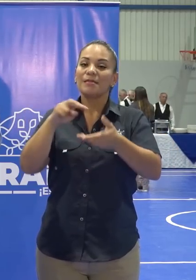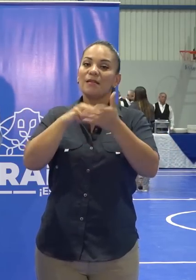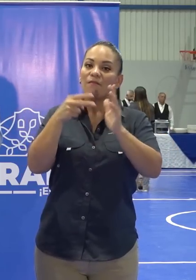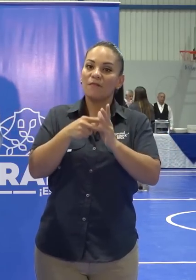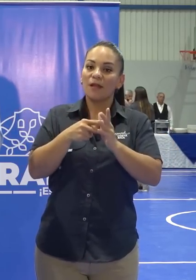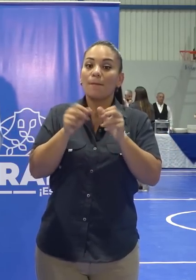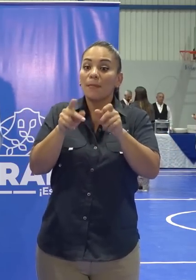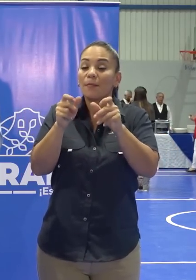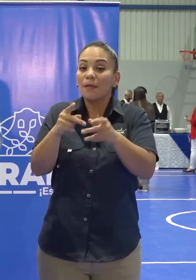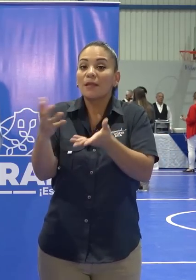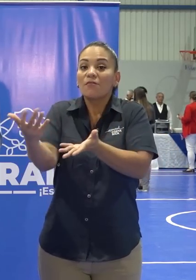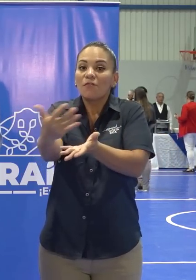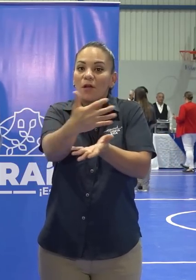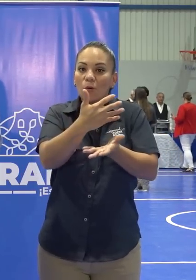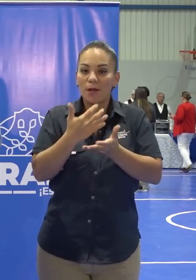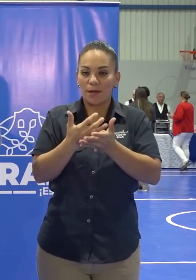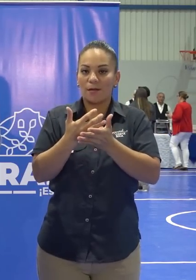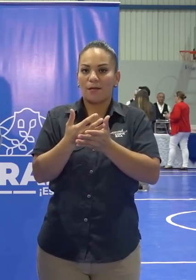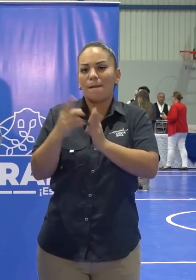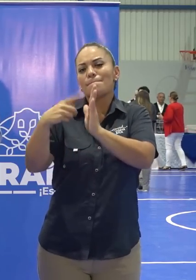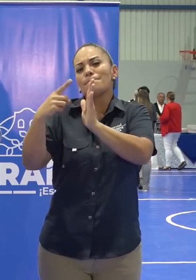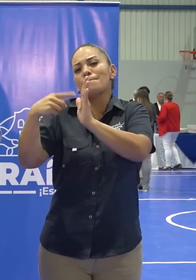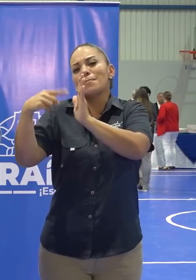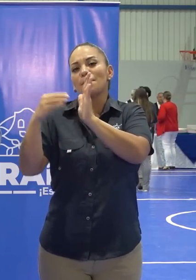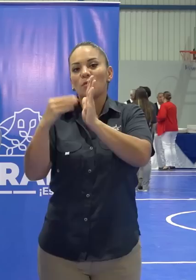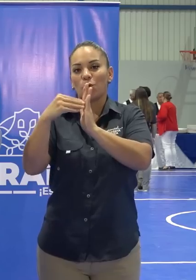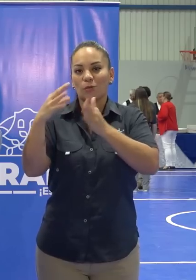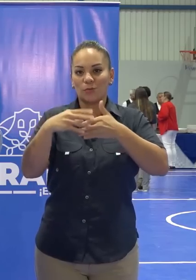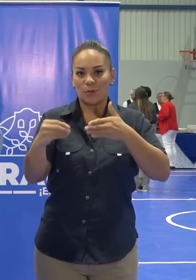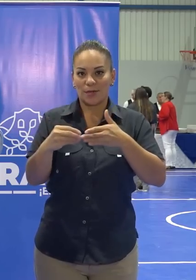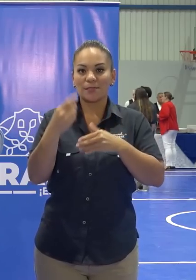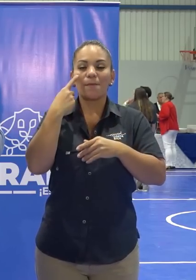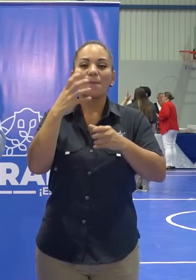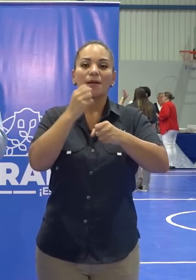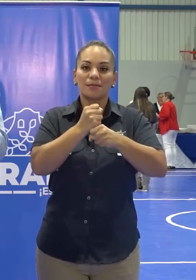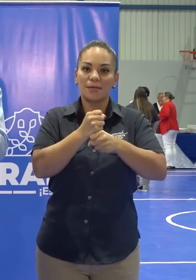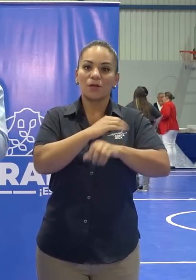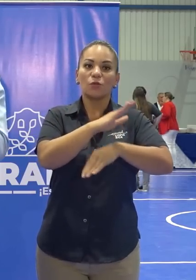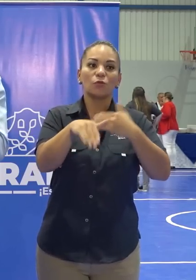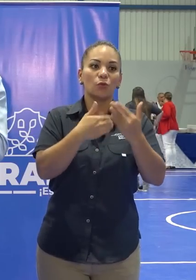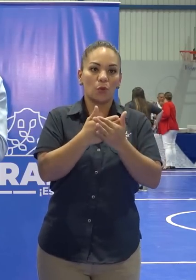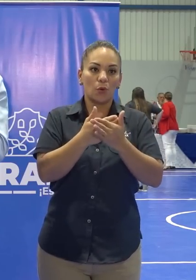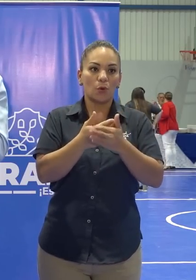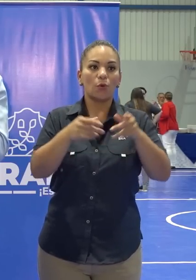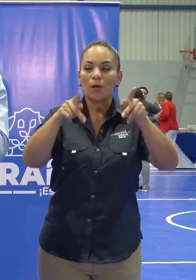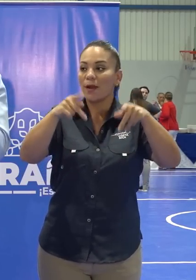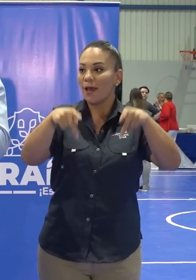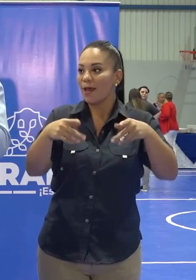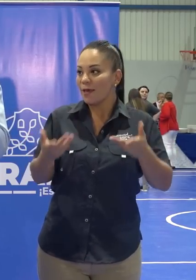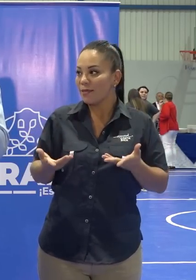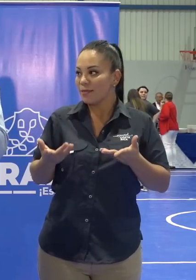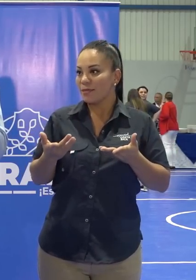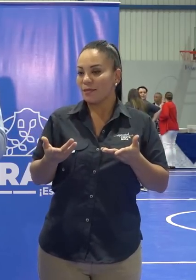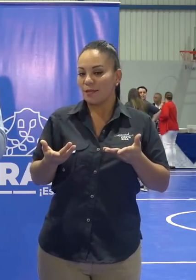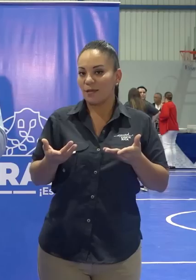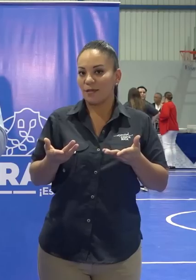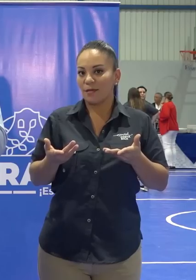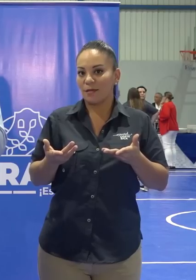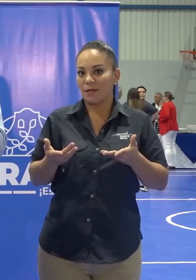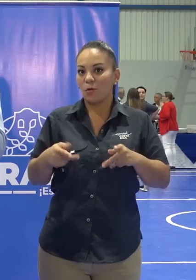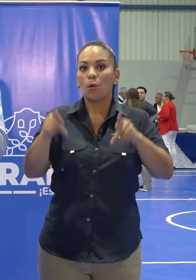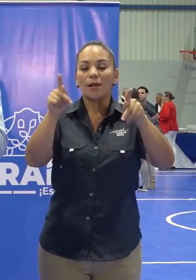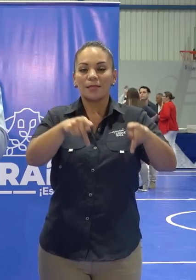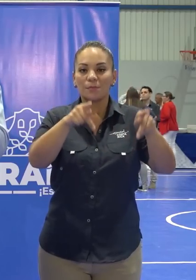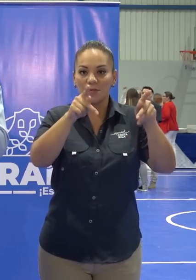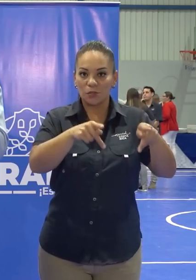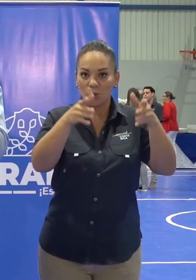recoger miles de millones de dólares para hacer lo que la gente, de a pie, lo que el ciudadano